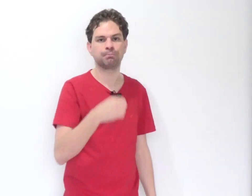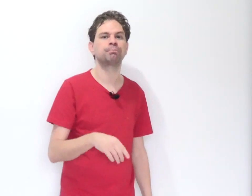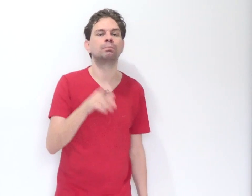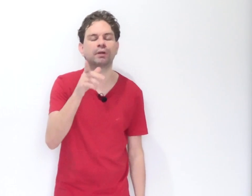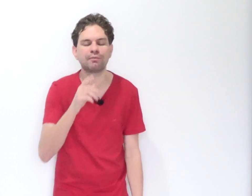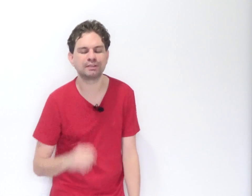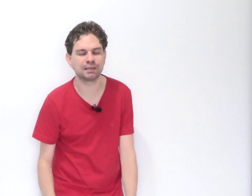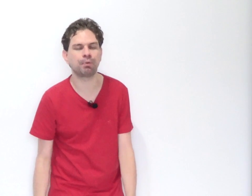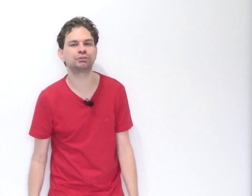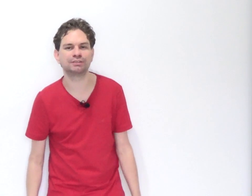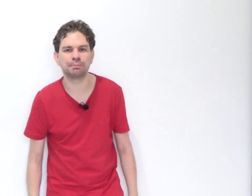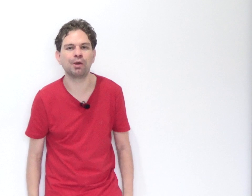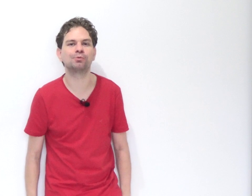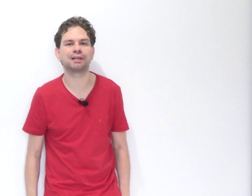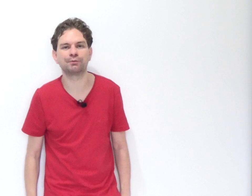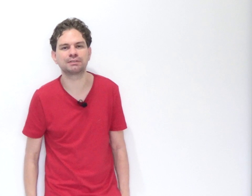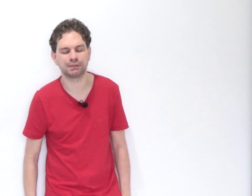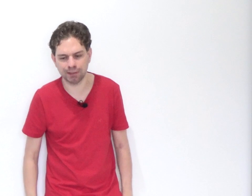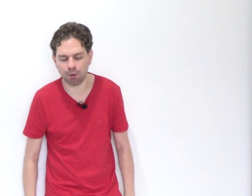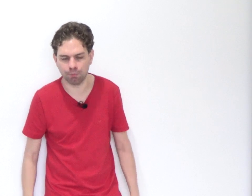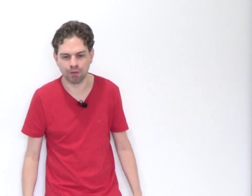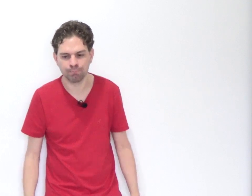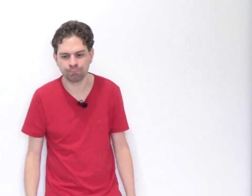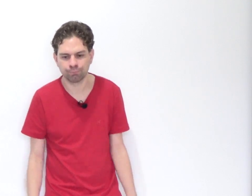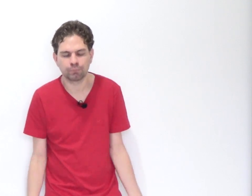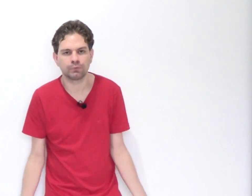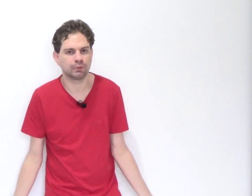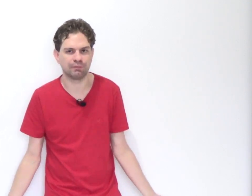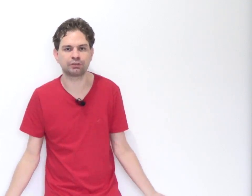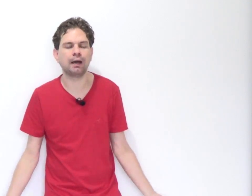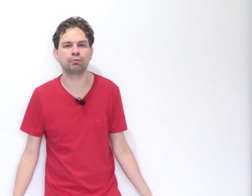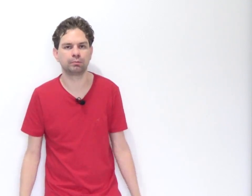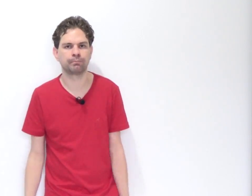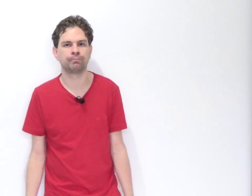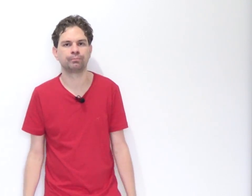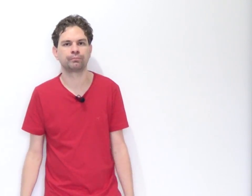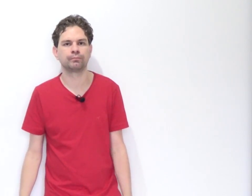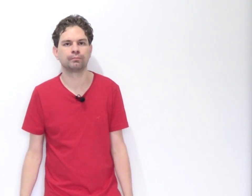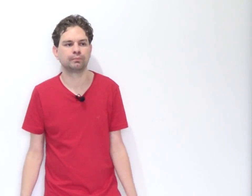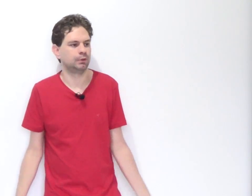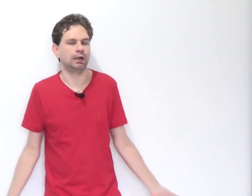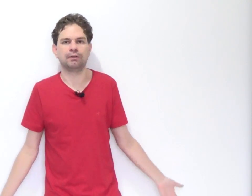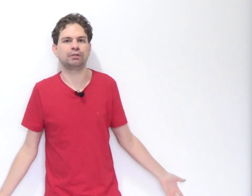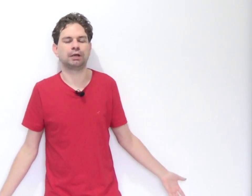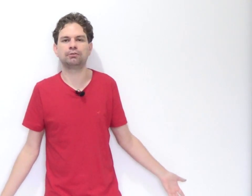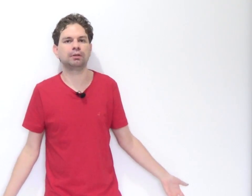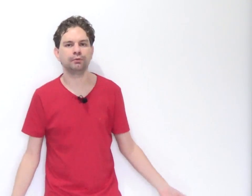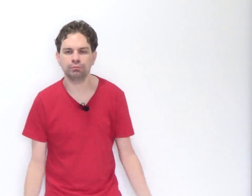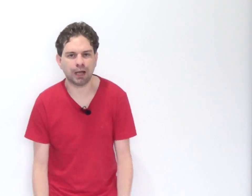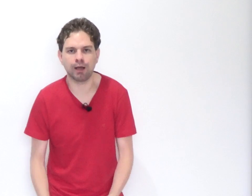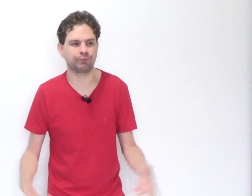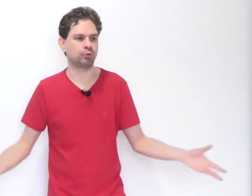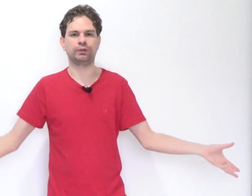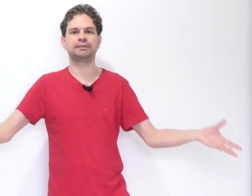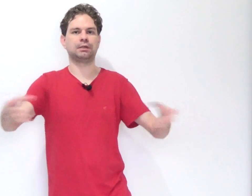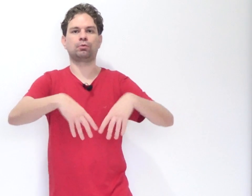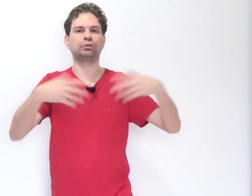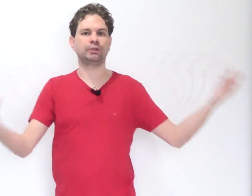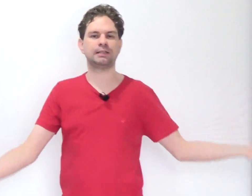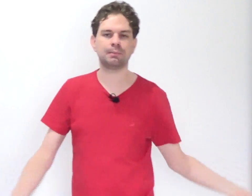Porque às vezes você pode ter se perguntado assim, Dalmo, lava jato. A lava jato, ela não tá conexão e continência,